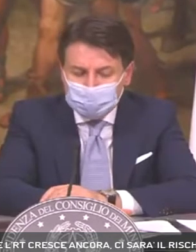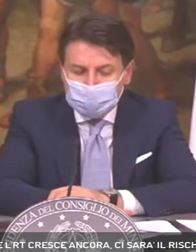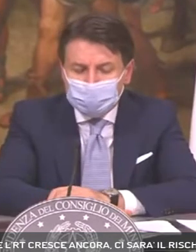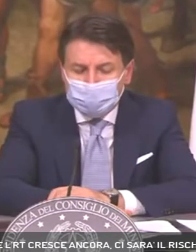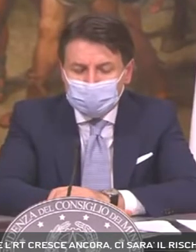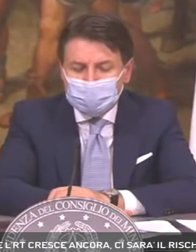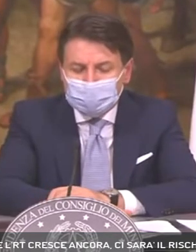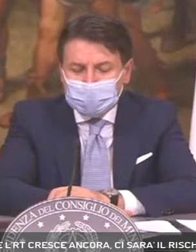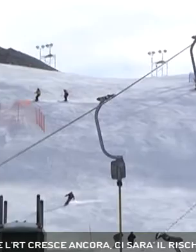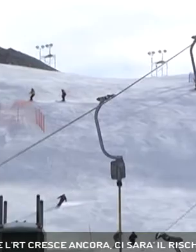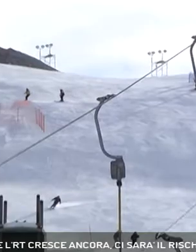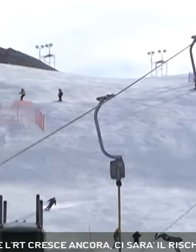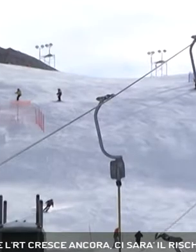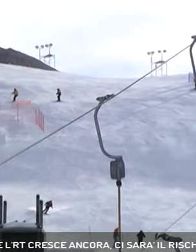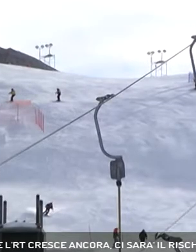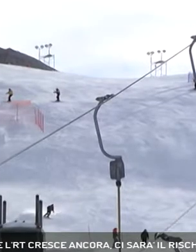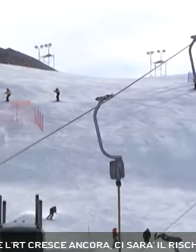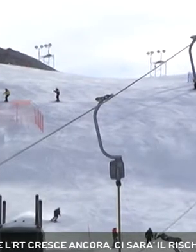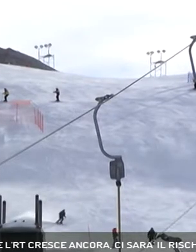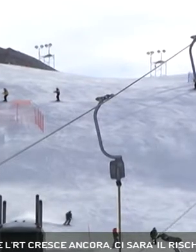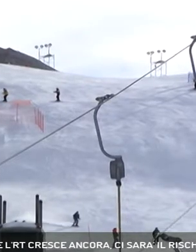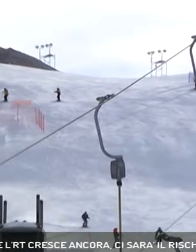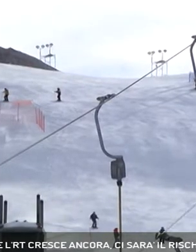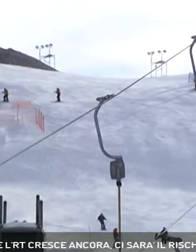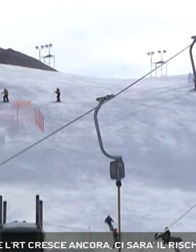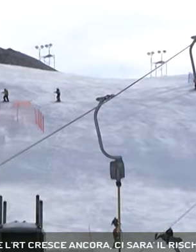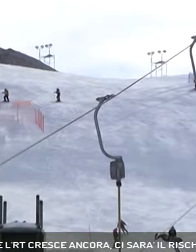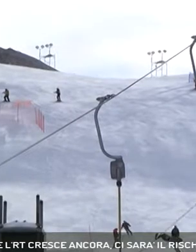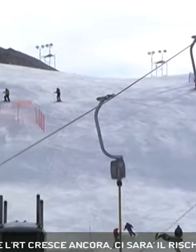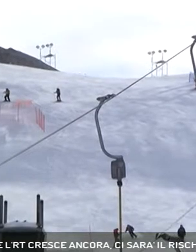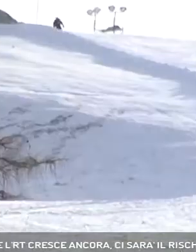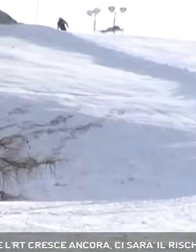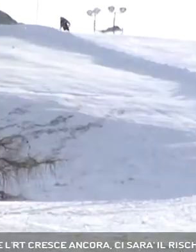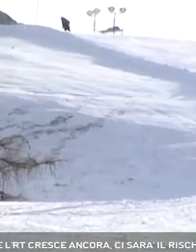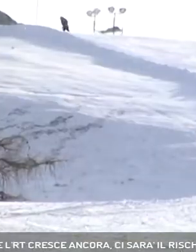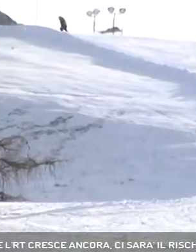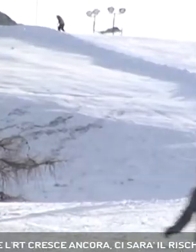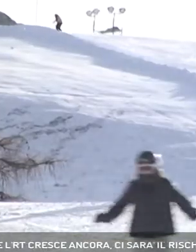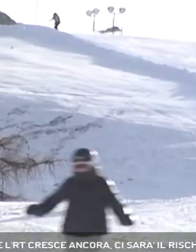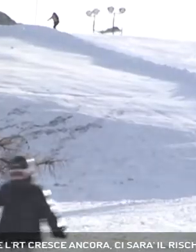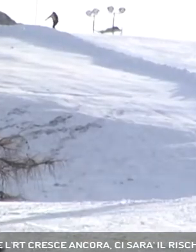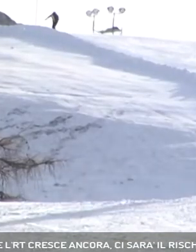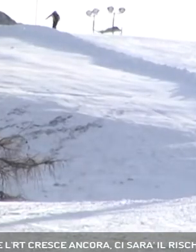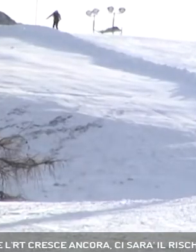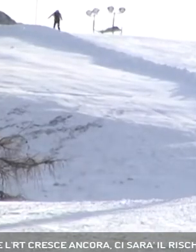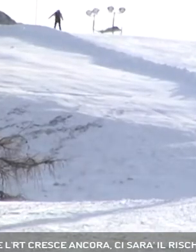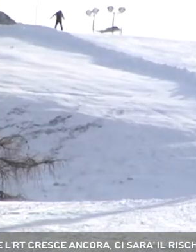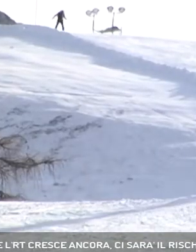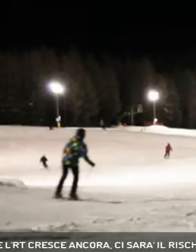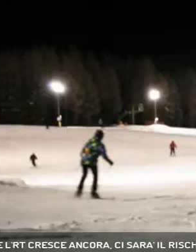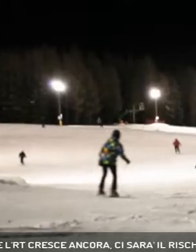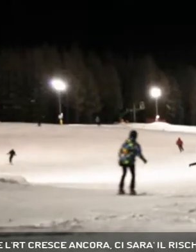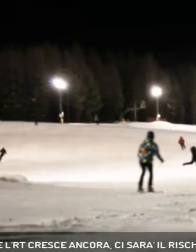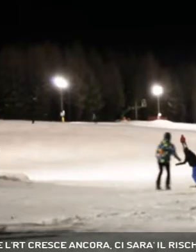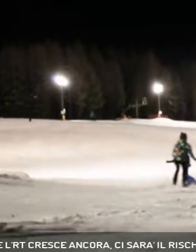partita ormai emblematica degli impianti di risalita con gli assessorati al turismo delle regioni dell'Arco Alpino, Veneto compreso, che hanno presentato al